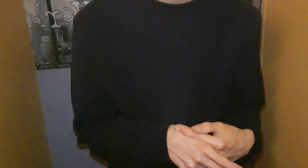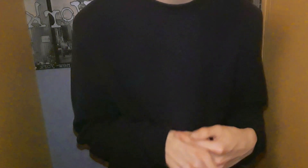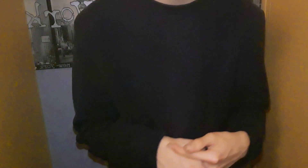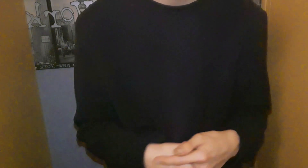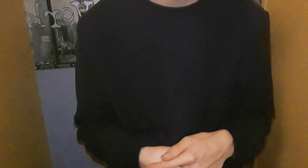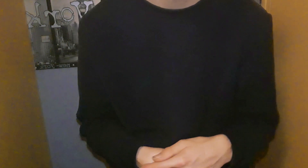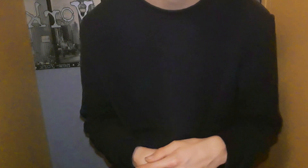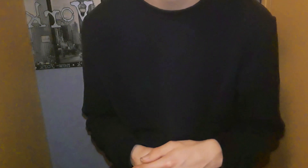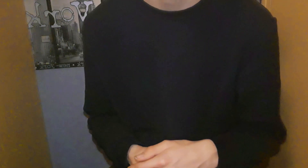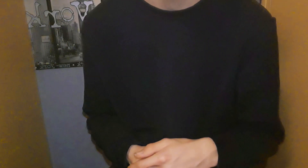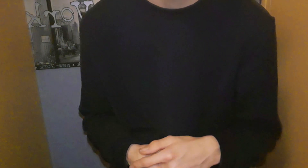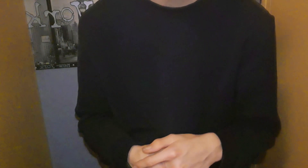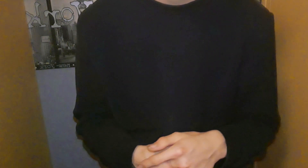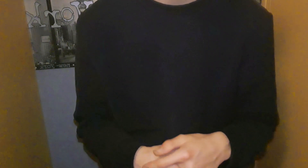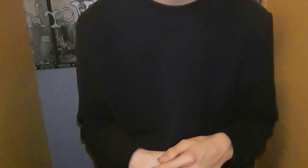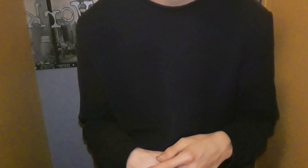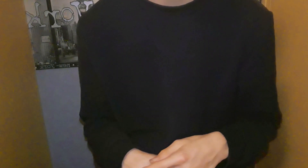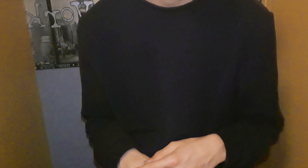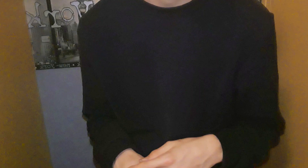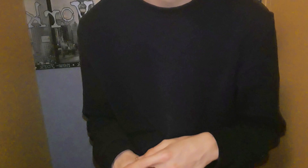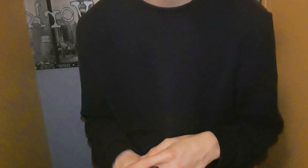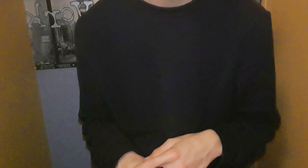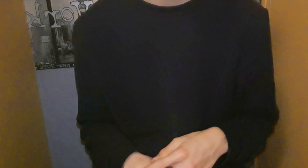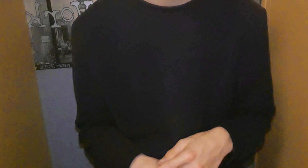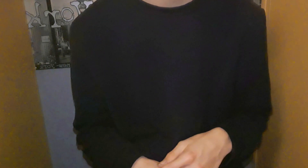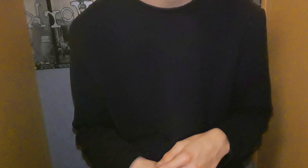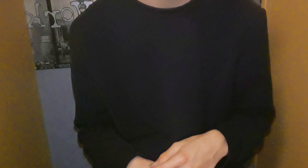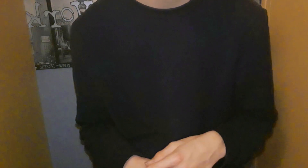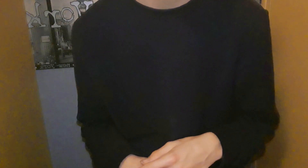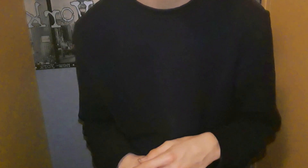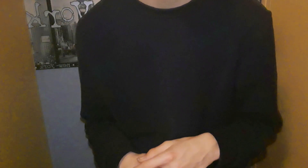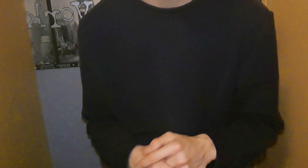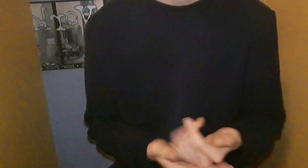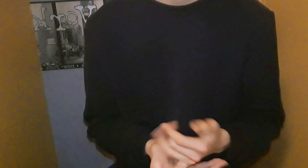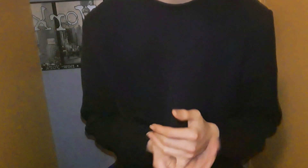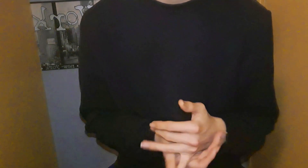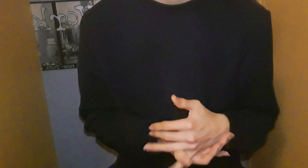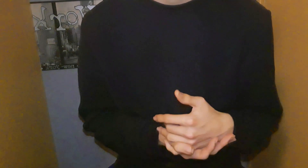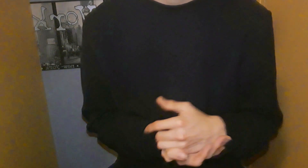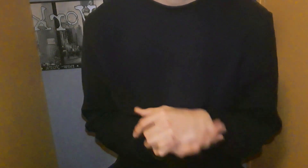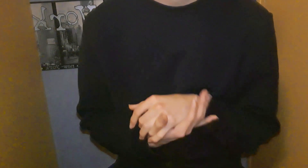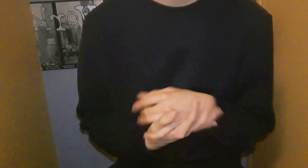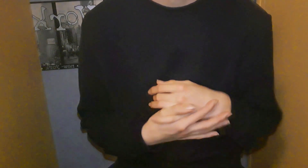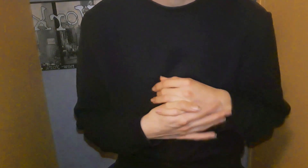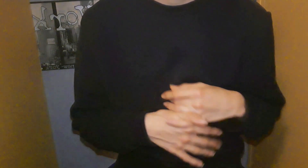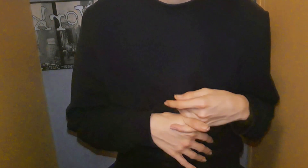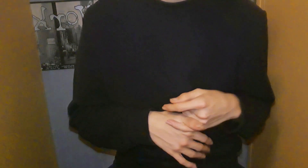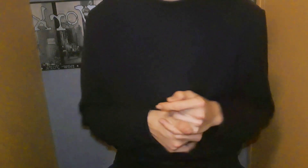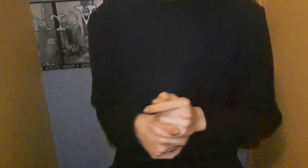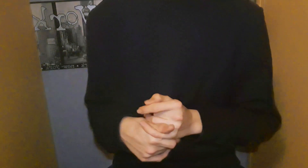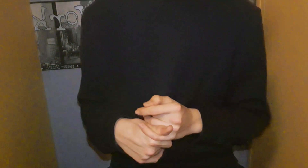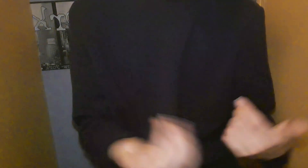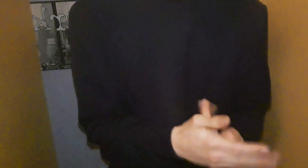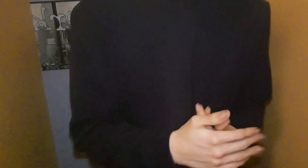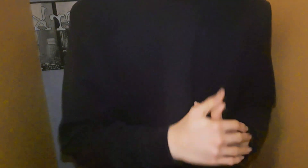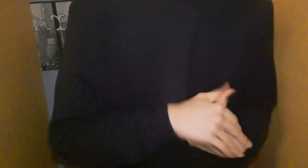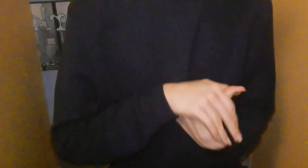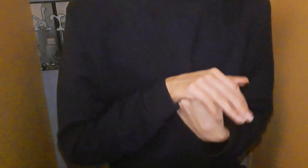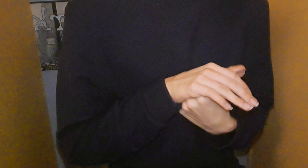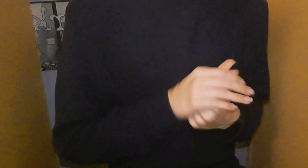ne pas J'avais jamais fait jusque là Parce que Je voulais vraiment voir Comment c'était Etc Etc Et du coup Bah C'est pour ça Je me suis du